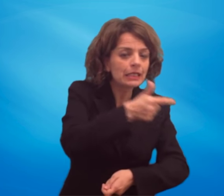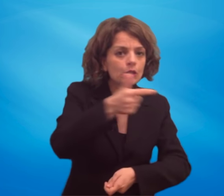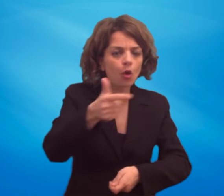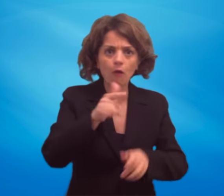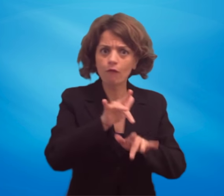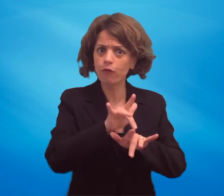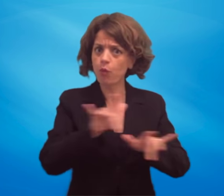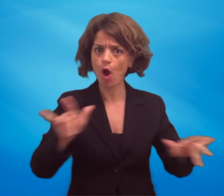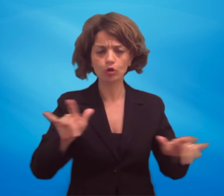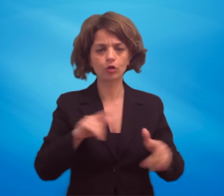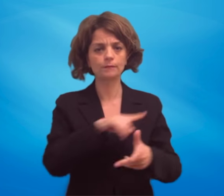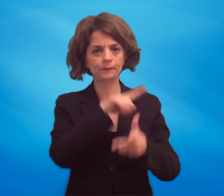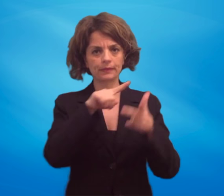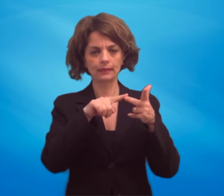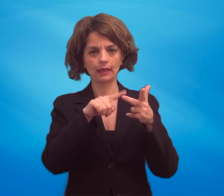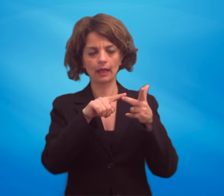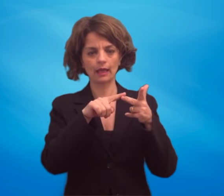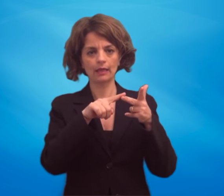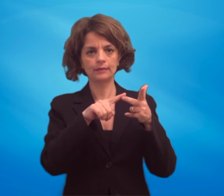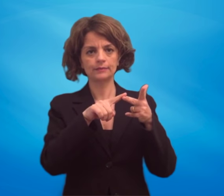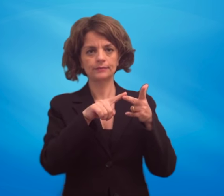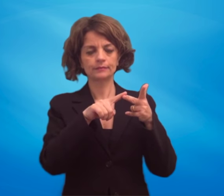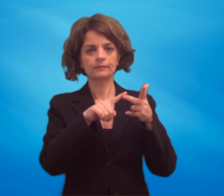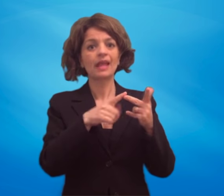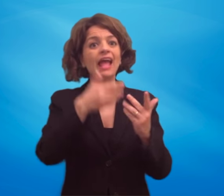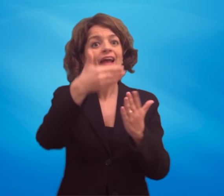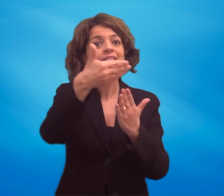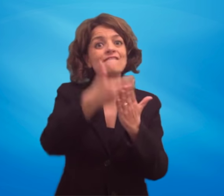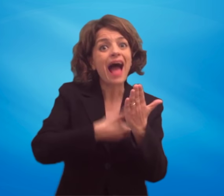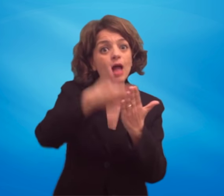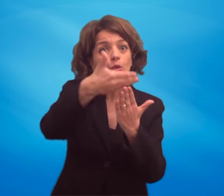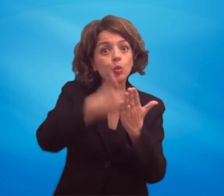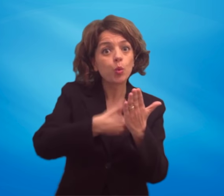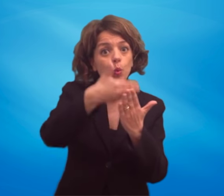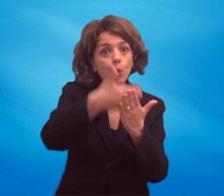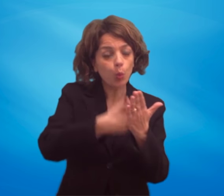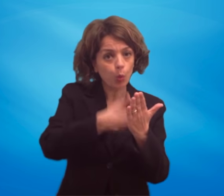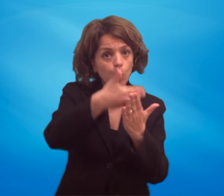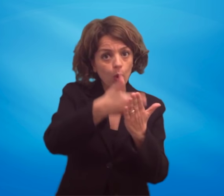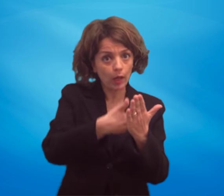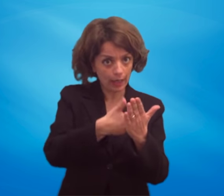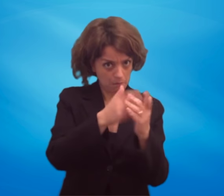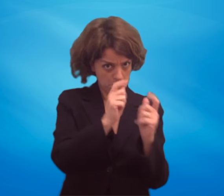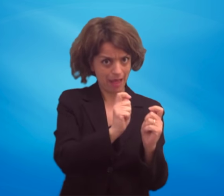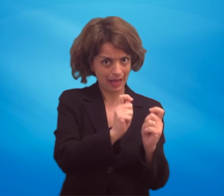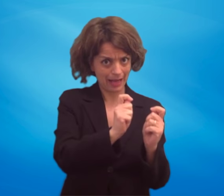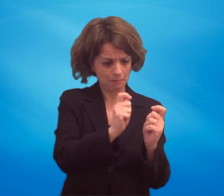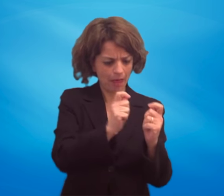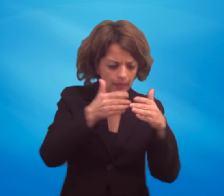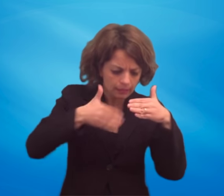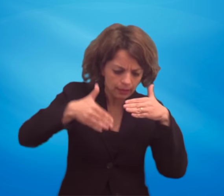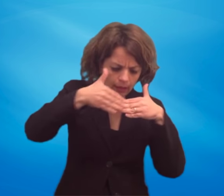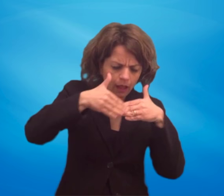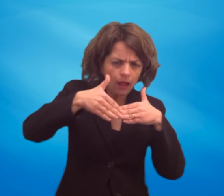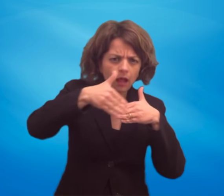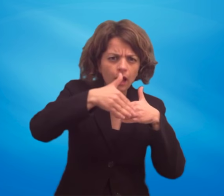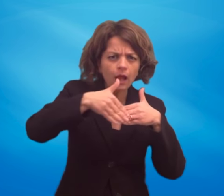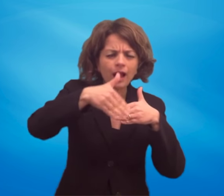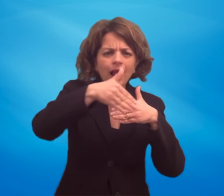3. Pagamenti fatture in mancanza di qualsiasi documento comprovante l'effettivo